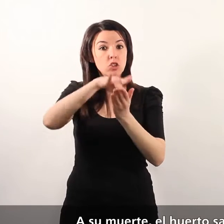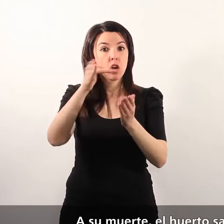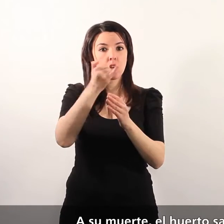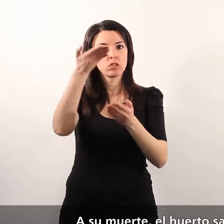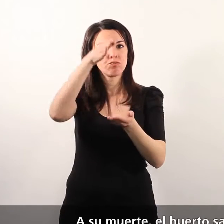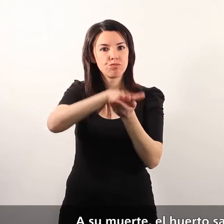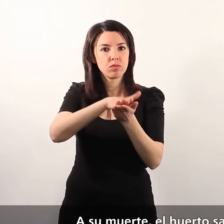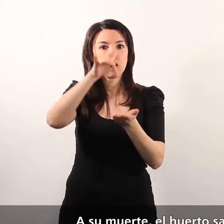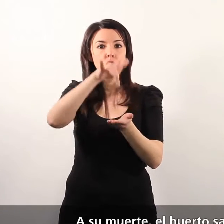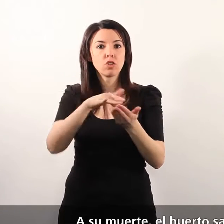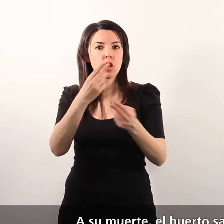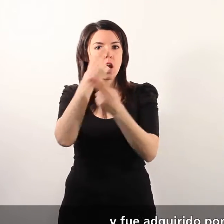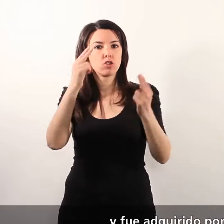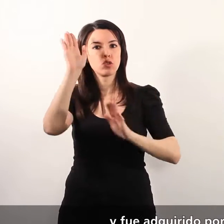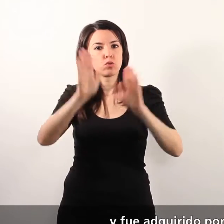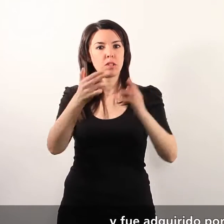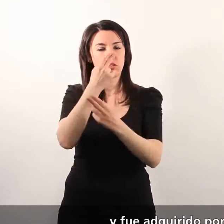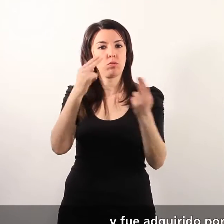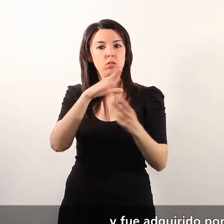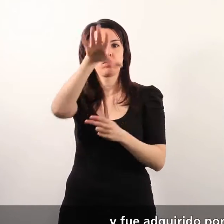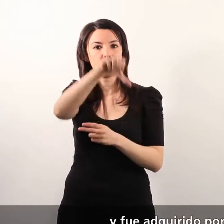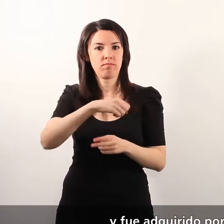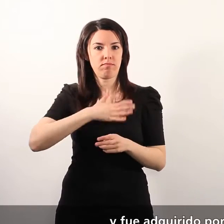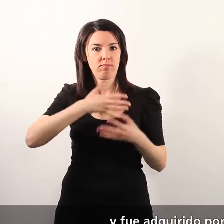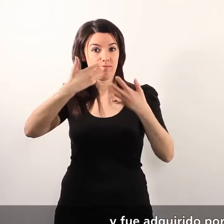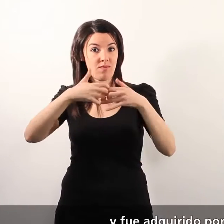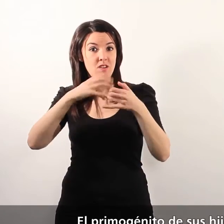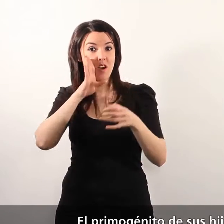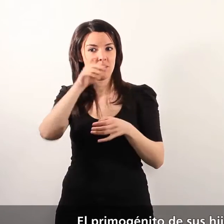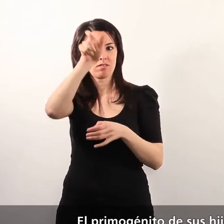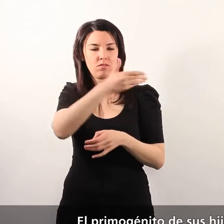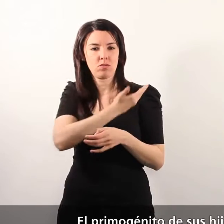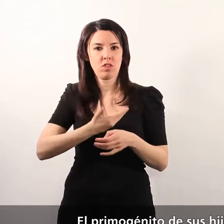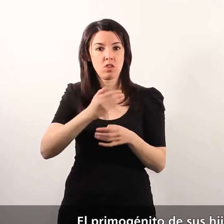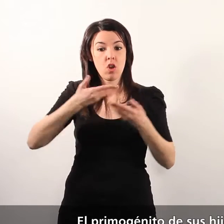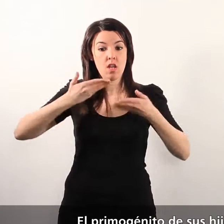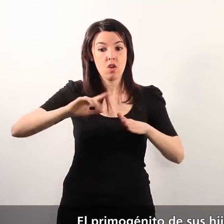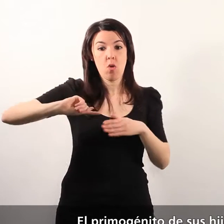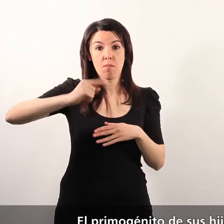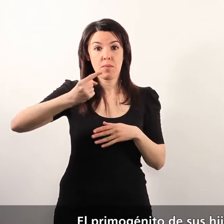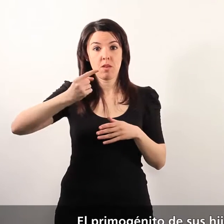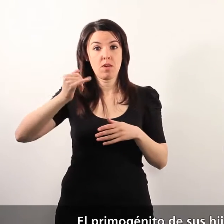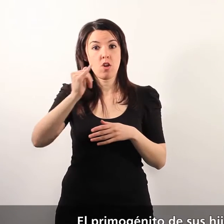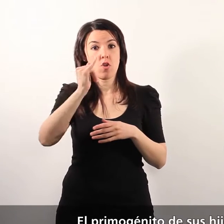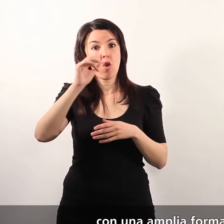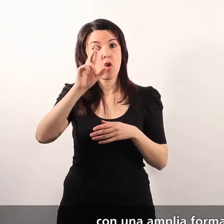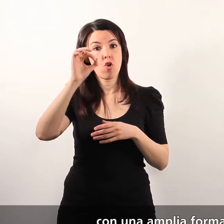el huerto salió a pública subasta y fue adquirido por el empresario. El primogénito de sus hijos, Juan Orts Román, con